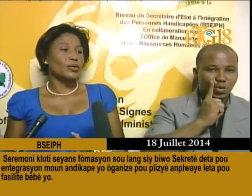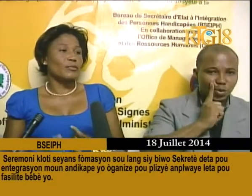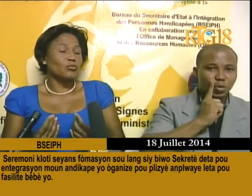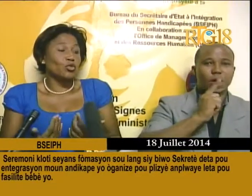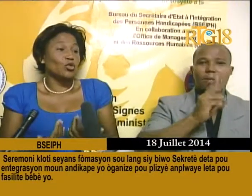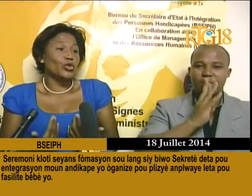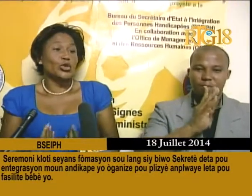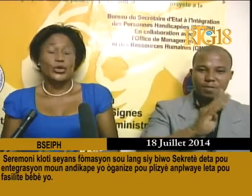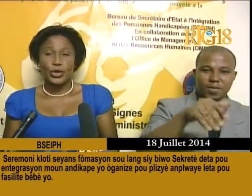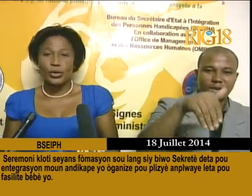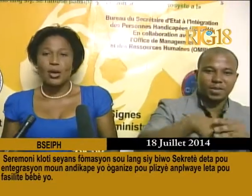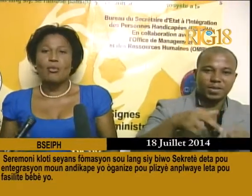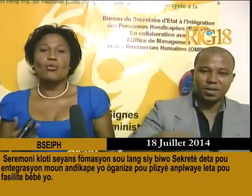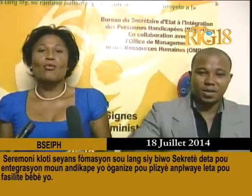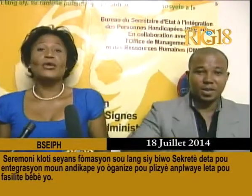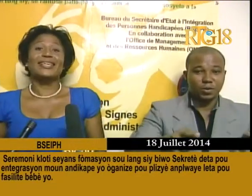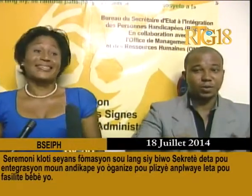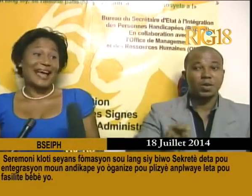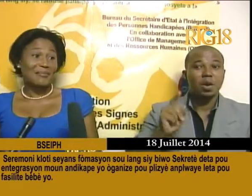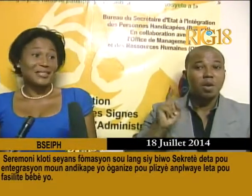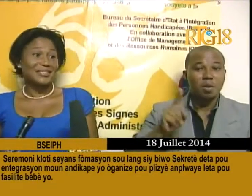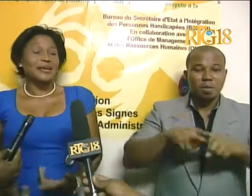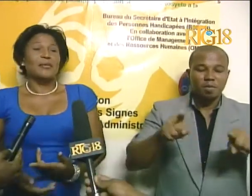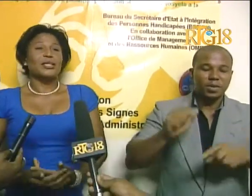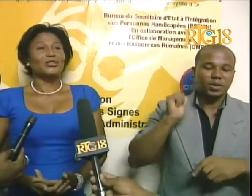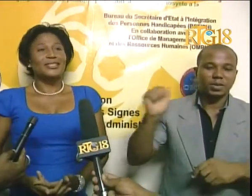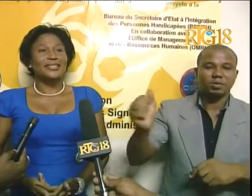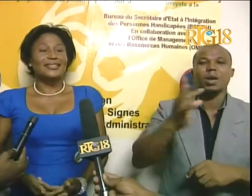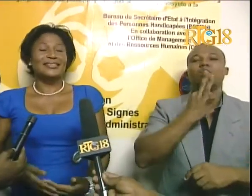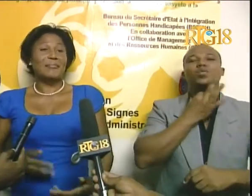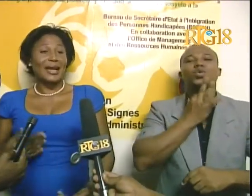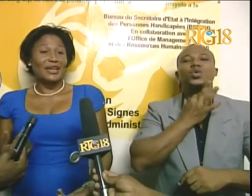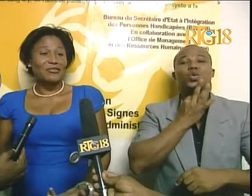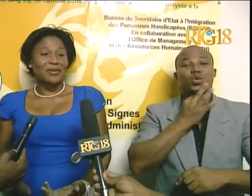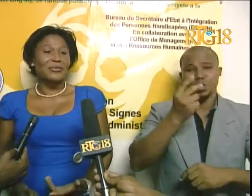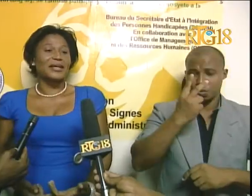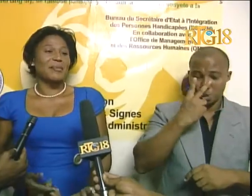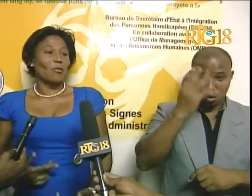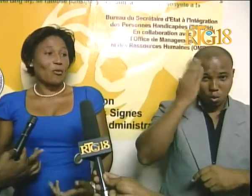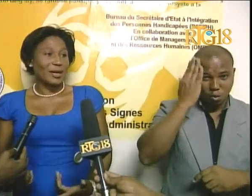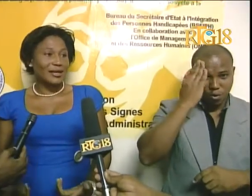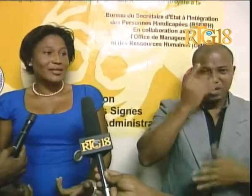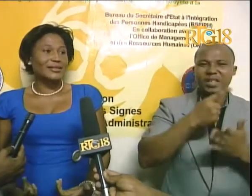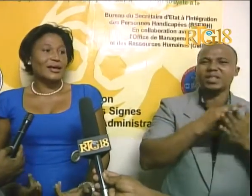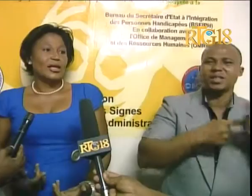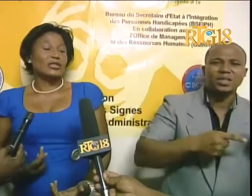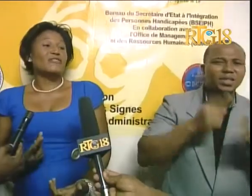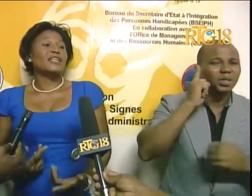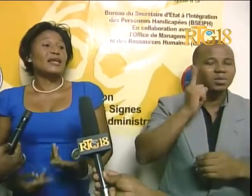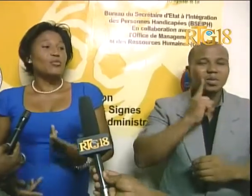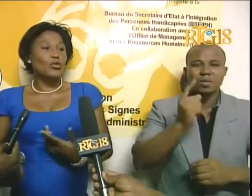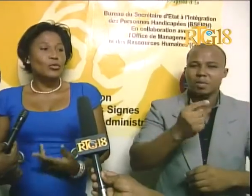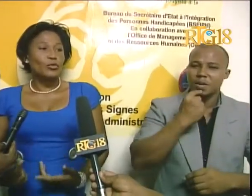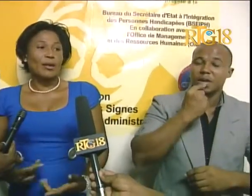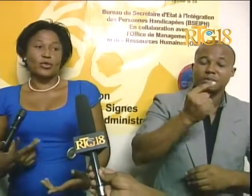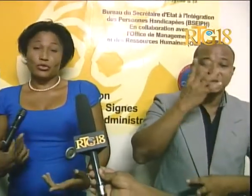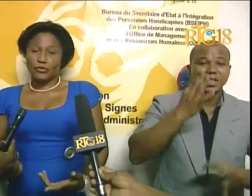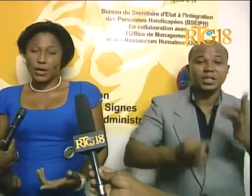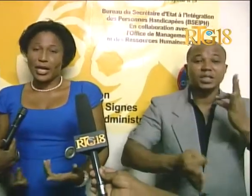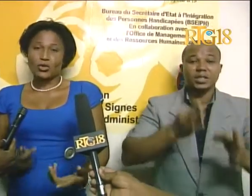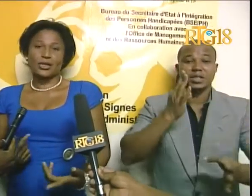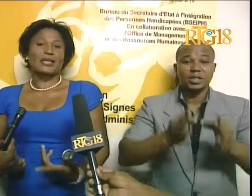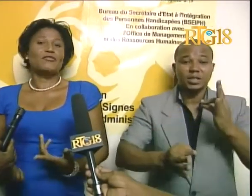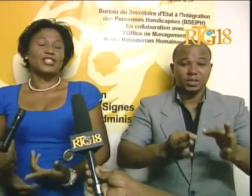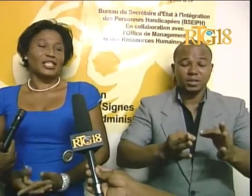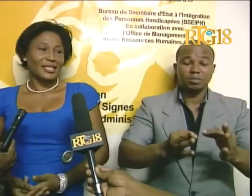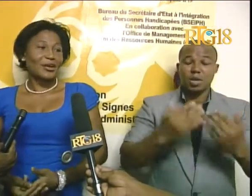kon, nou toujou kurye, pou m konne, ki sa apdi, men jodiyan, si yon pa lè devon mwen, ma kompren, si yon vini nan biou, ou em tou ma prousi,